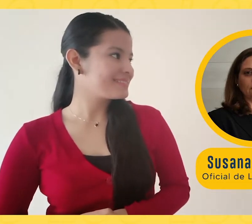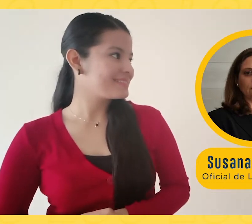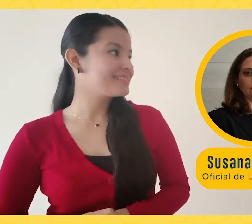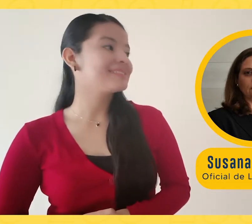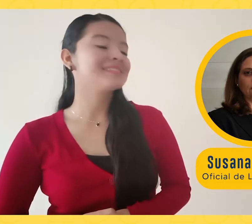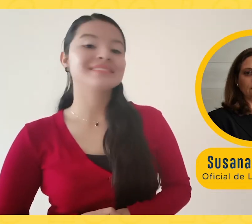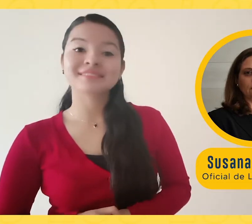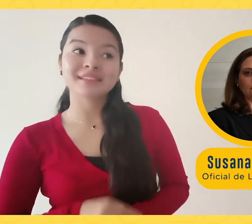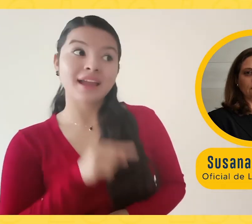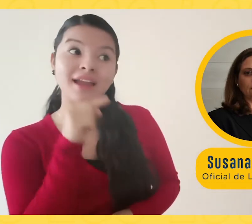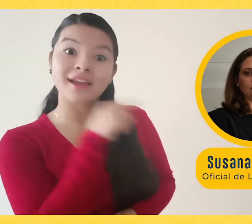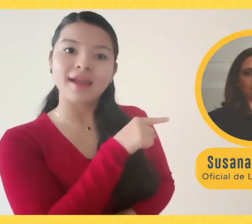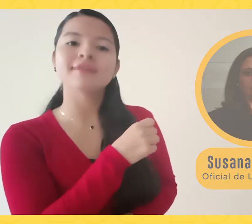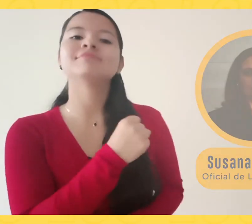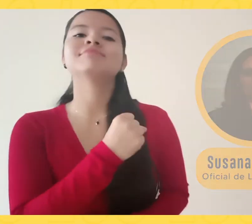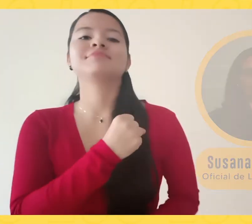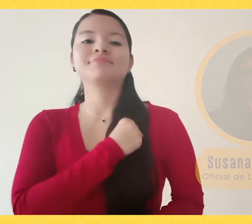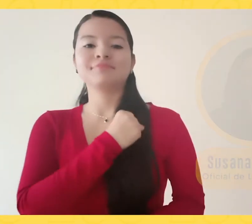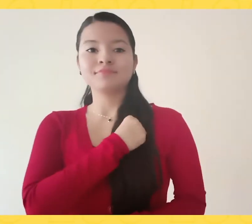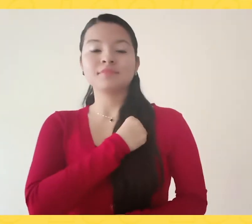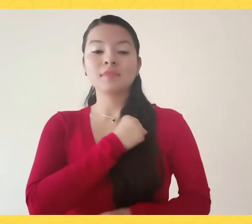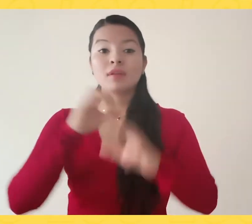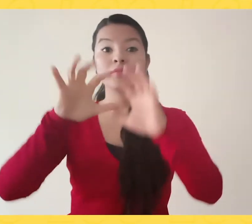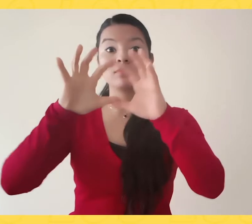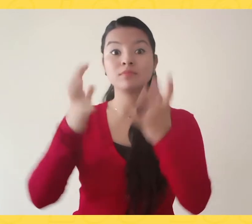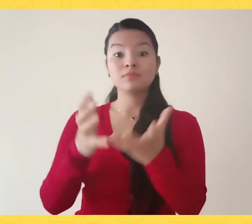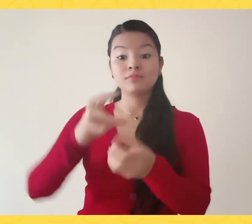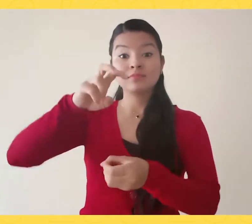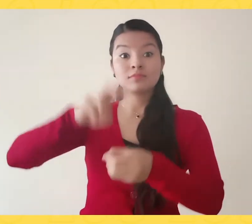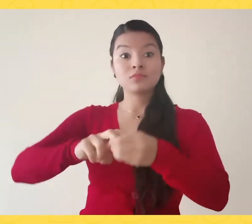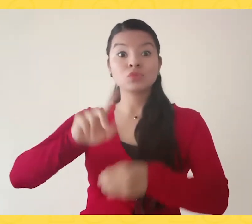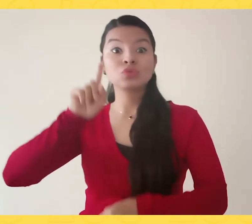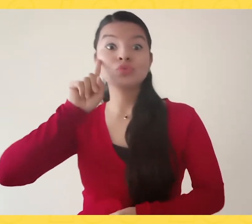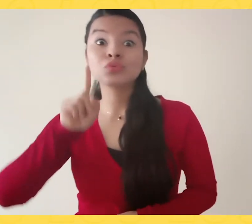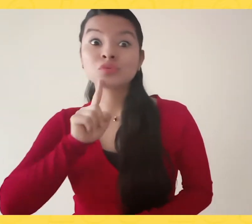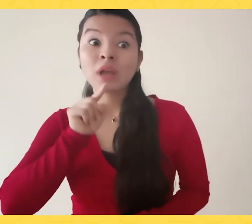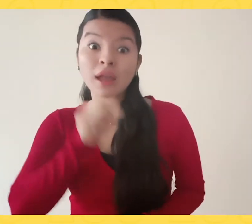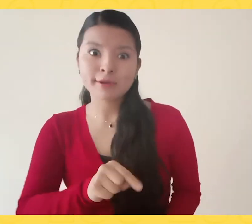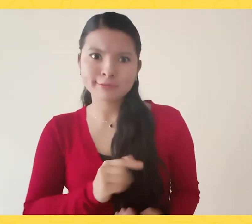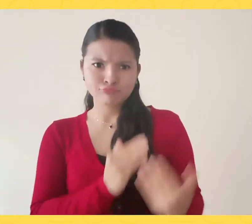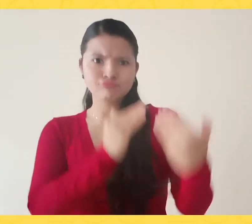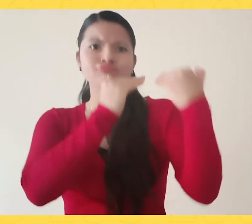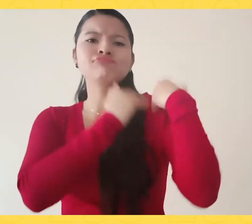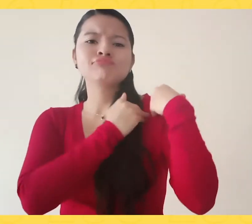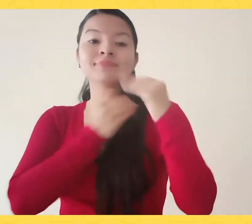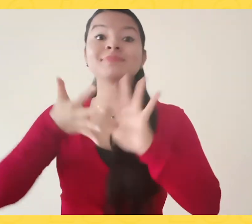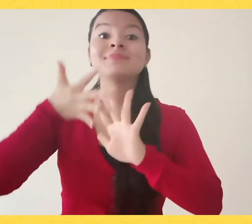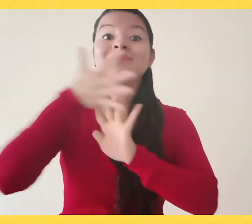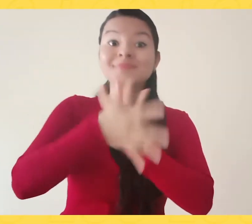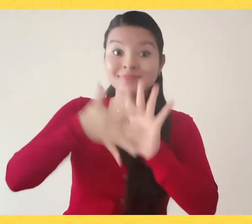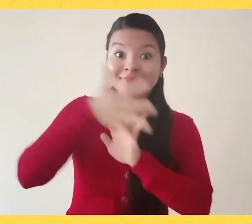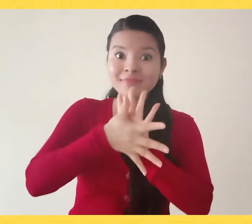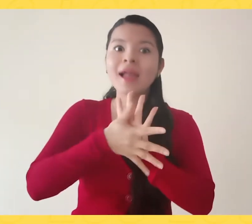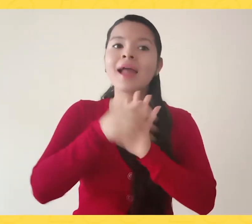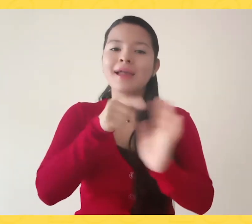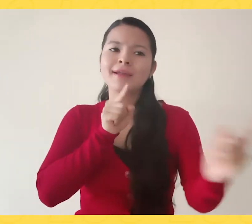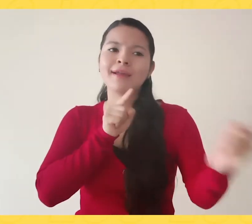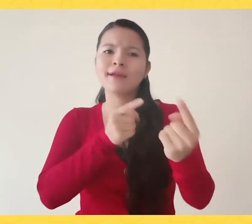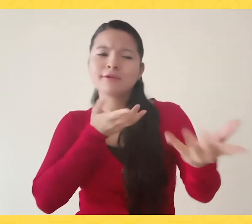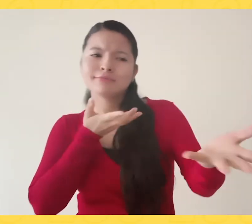Ella es la oficial de lengua de señas en la Federación Mundial de Sordos. Estaremos